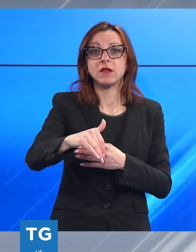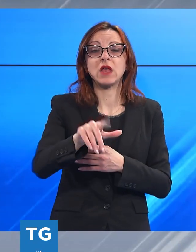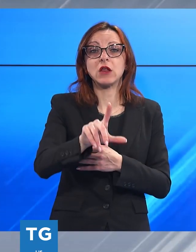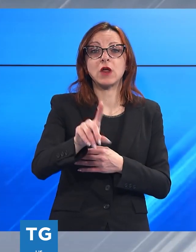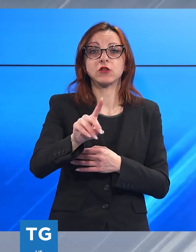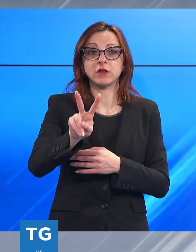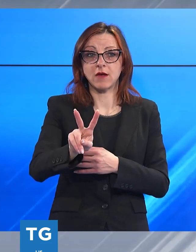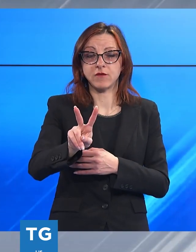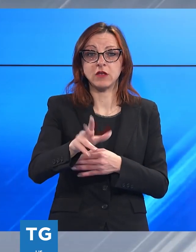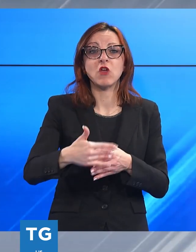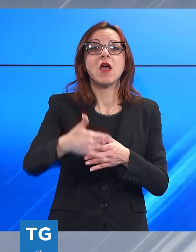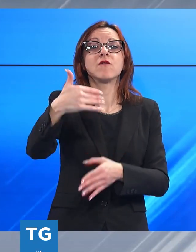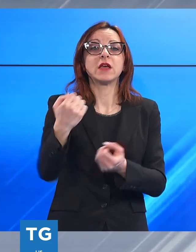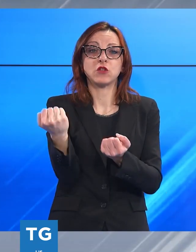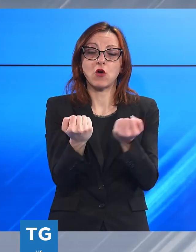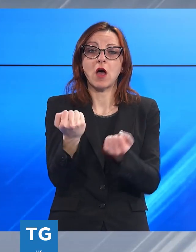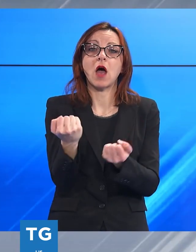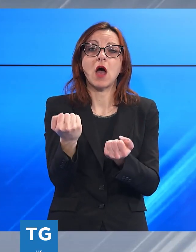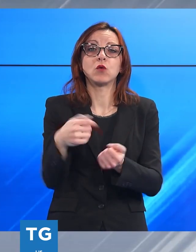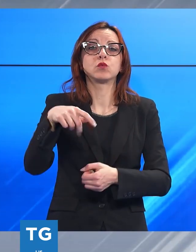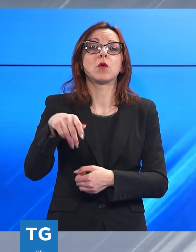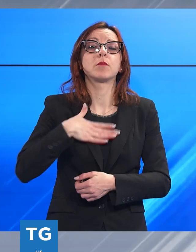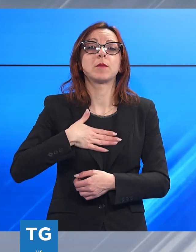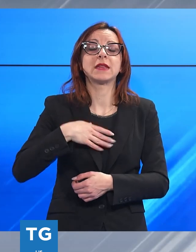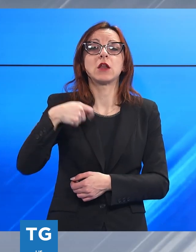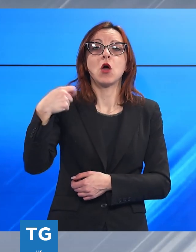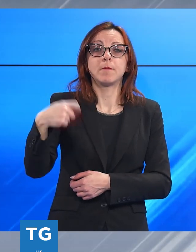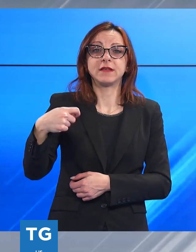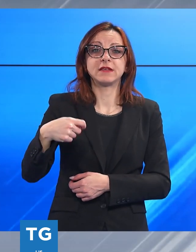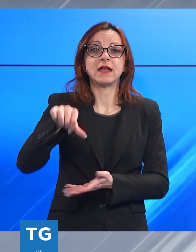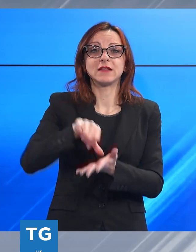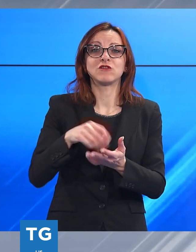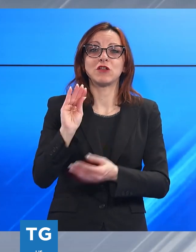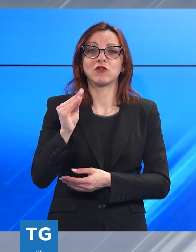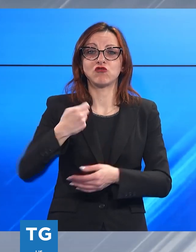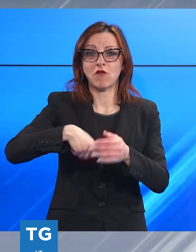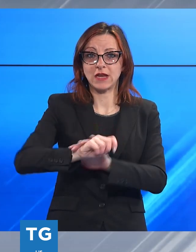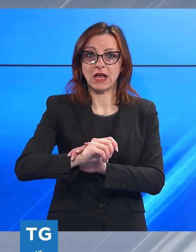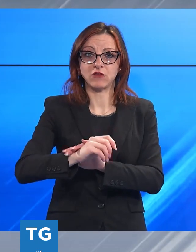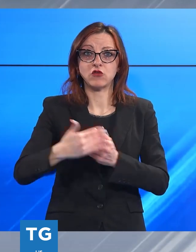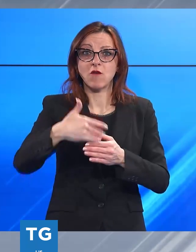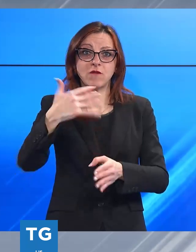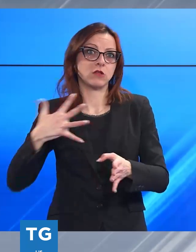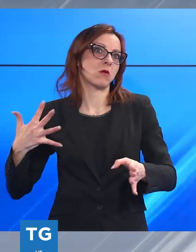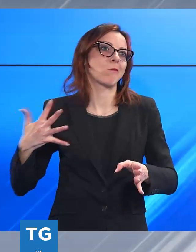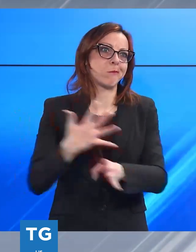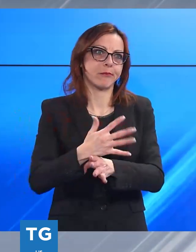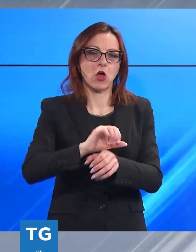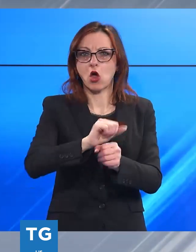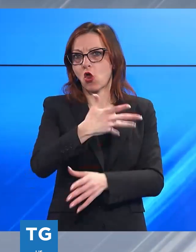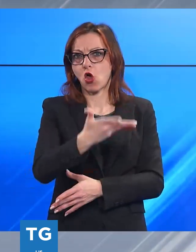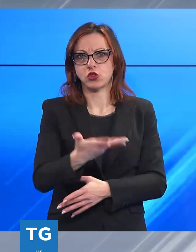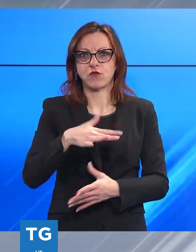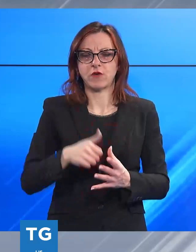del presidente del Centro Giovani Calciatori Alessandro Palagi senza aver trovato niente all'interno dell'auto. Emerge dopo